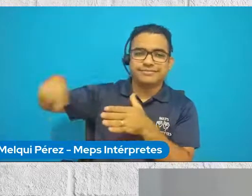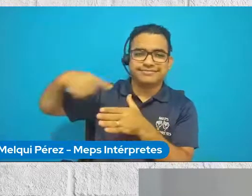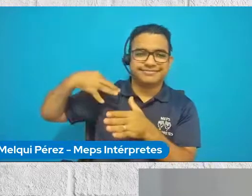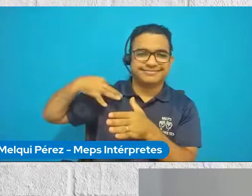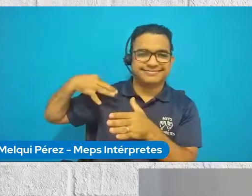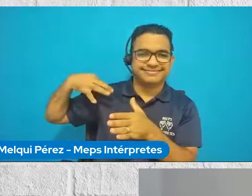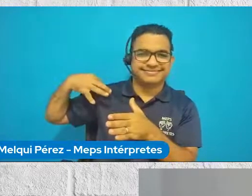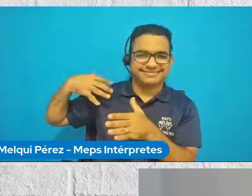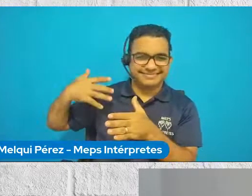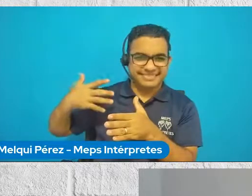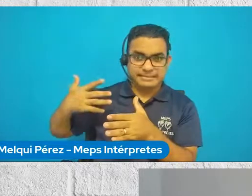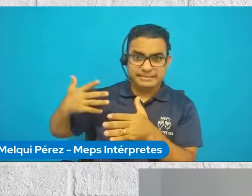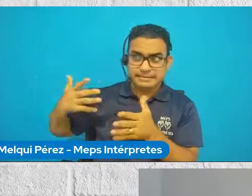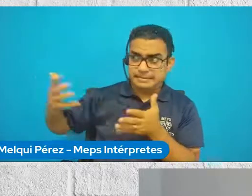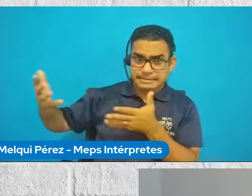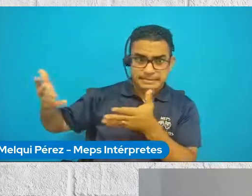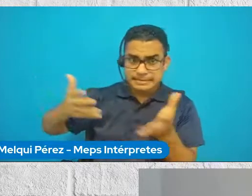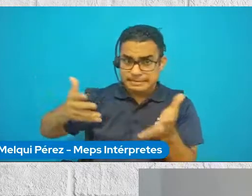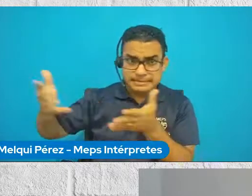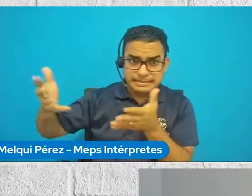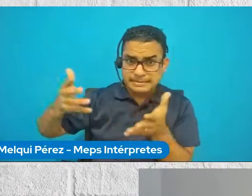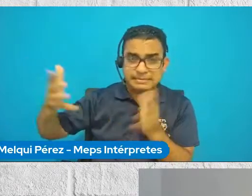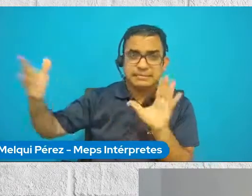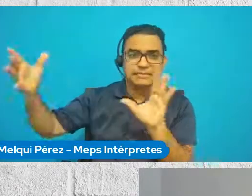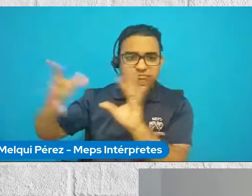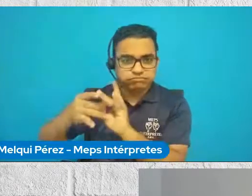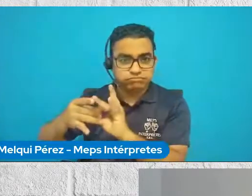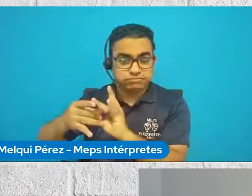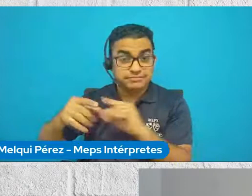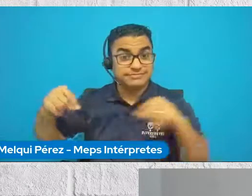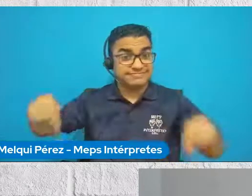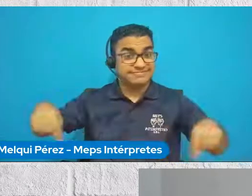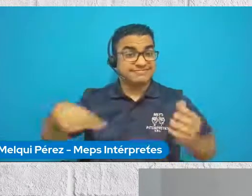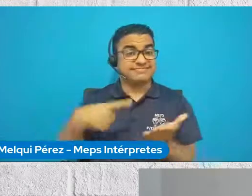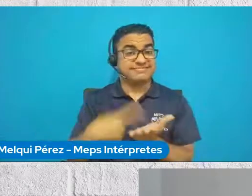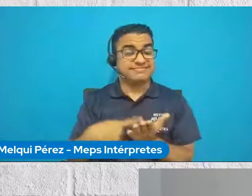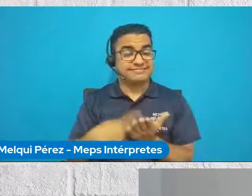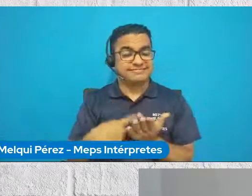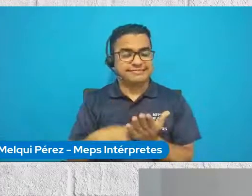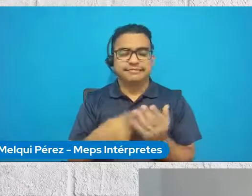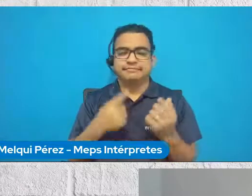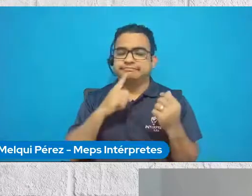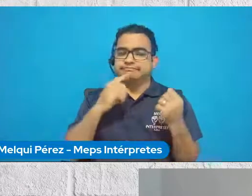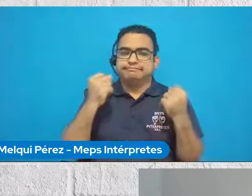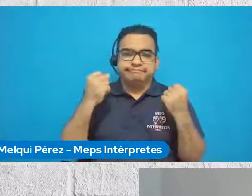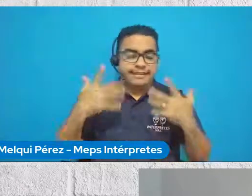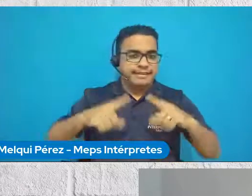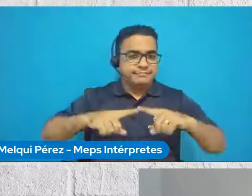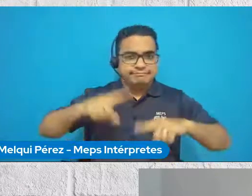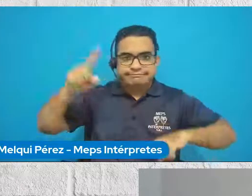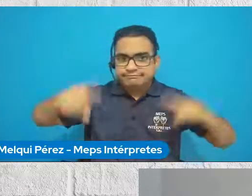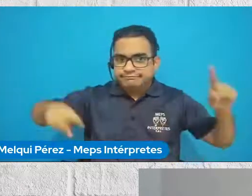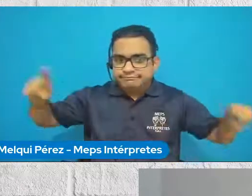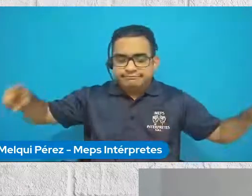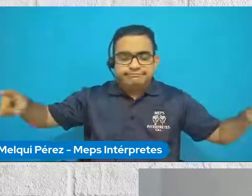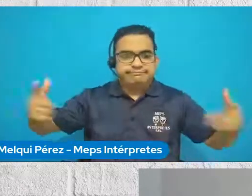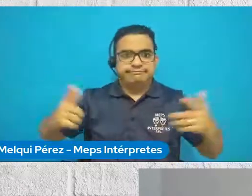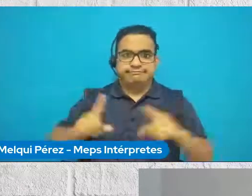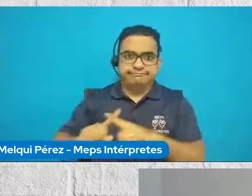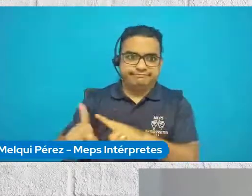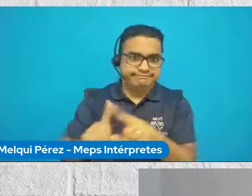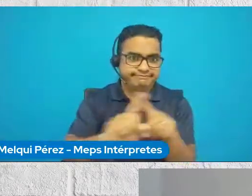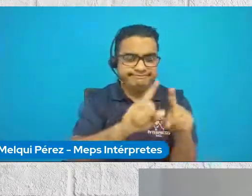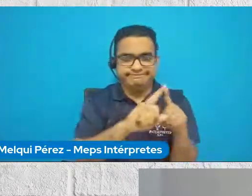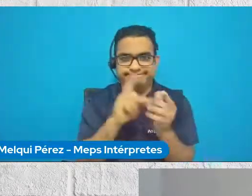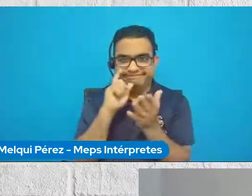Me gusta muchísimo resaltarlo porque estamos en un contexto de mucha polarización y también donde hay cada vez